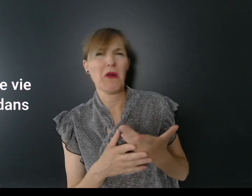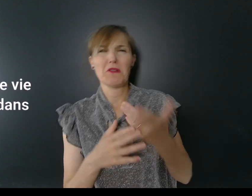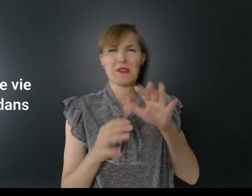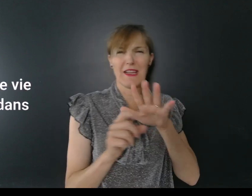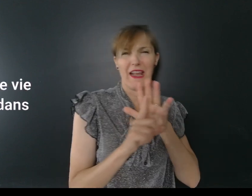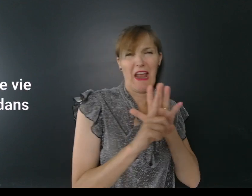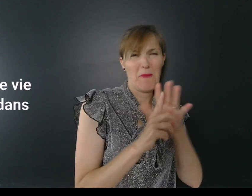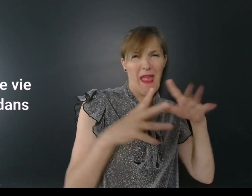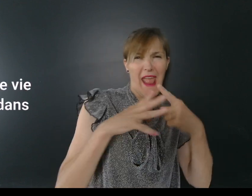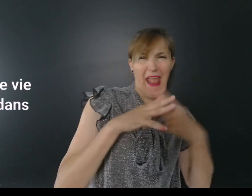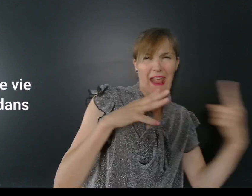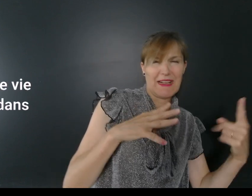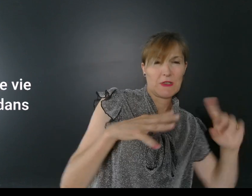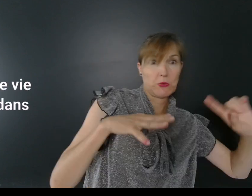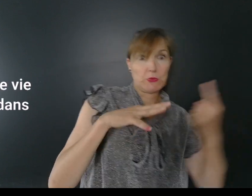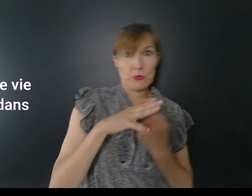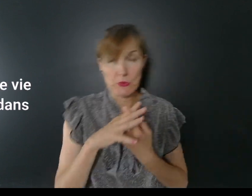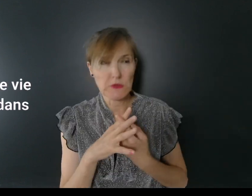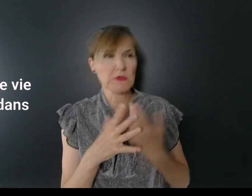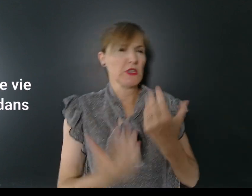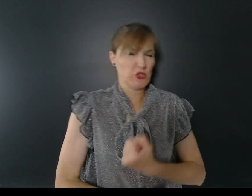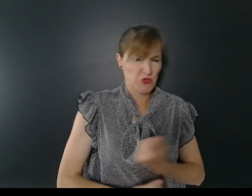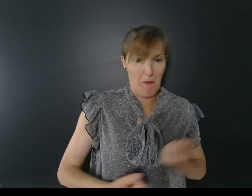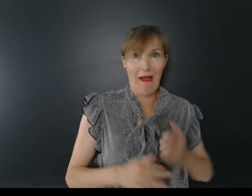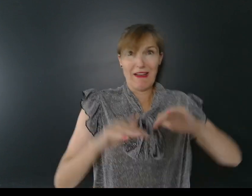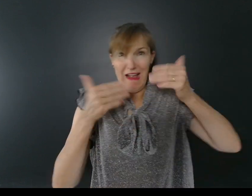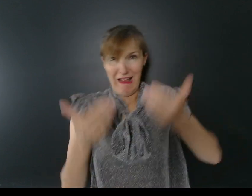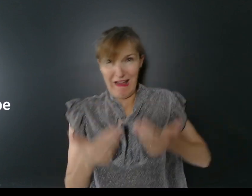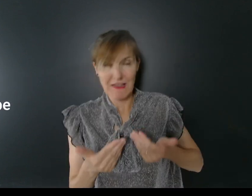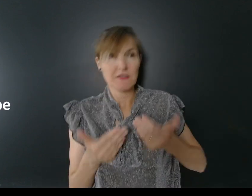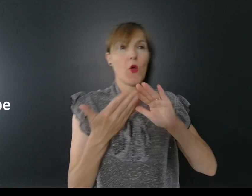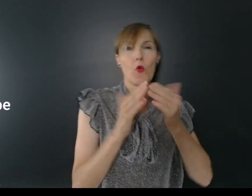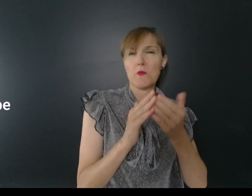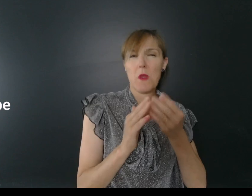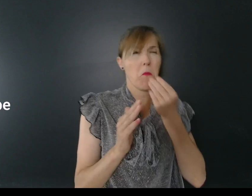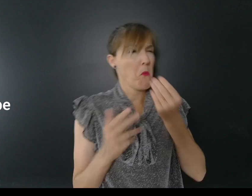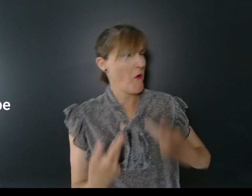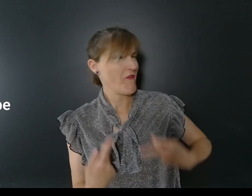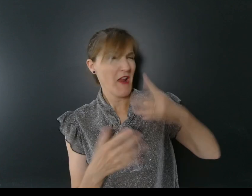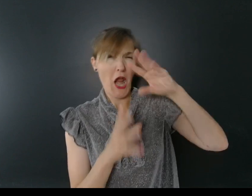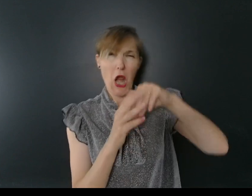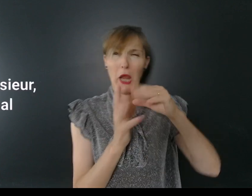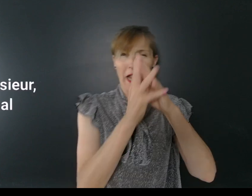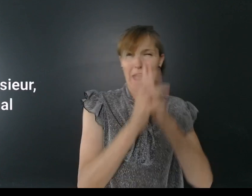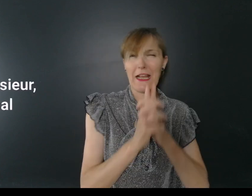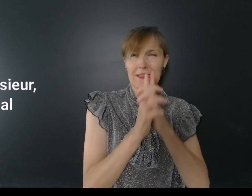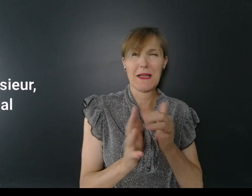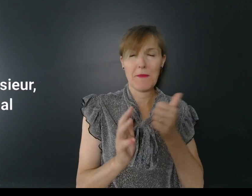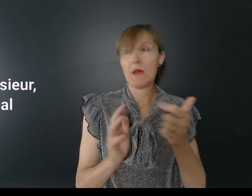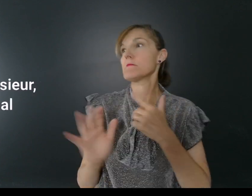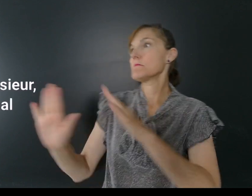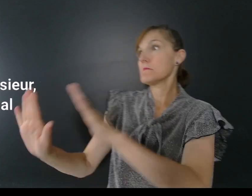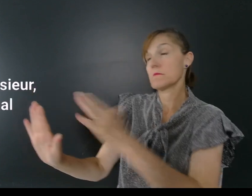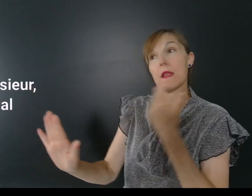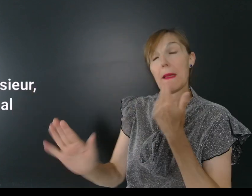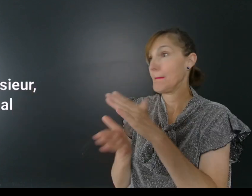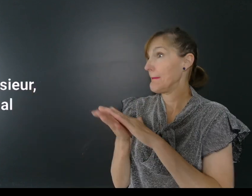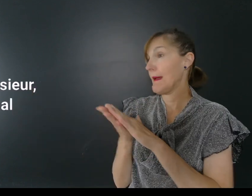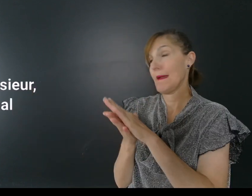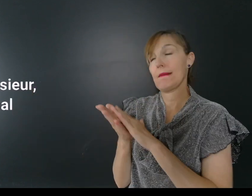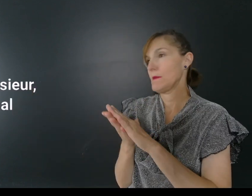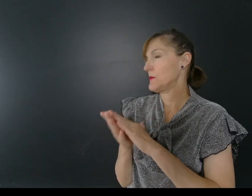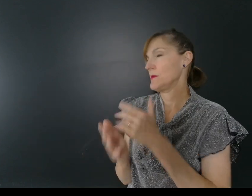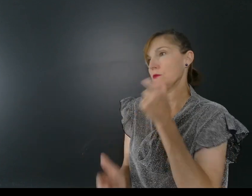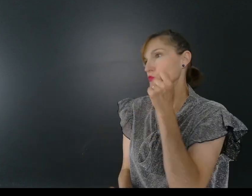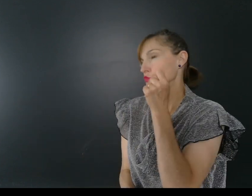plus d'amour et de vie communautaire dans l'Église. » L'ange lui coupe la parole « Excusez-moi, monsieur, vous m'avez